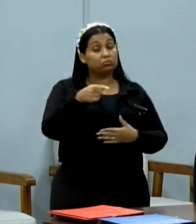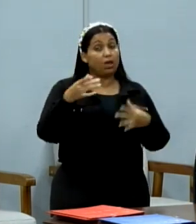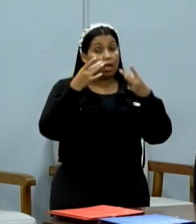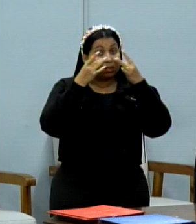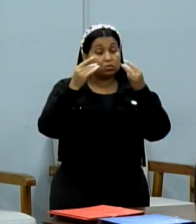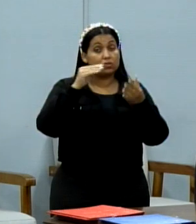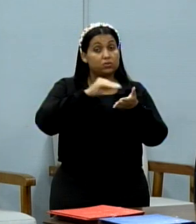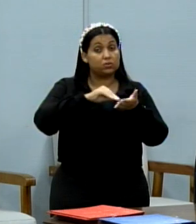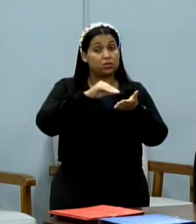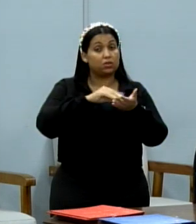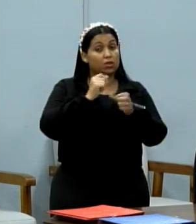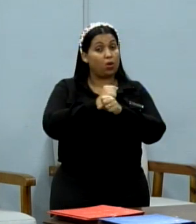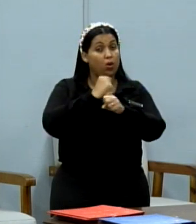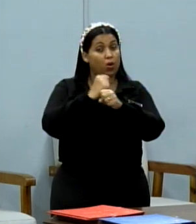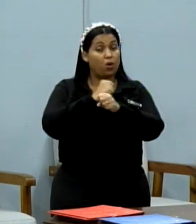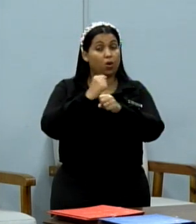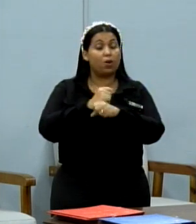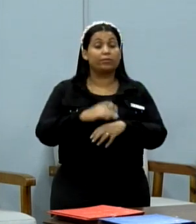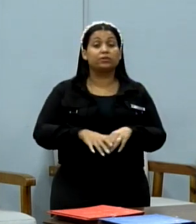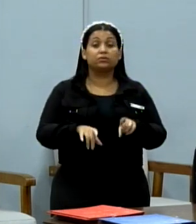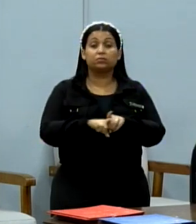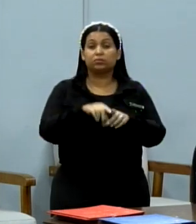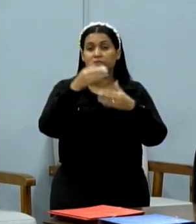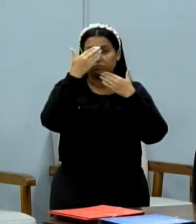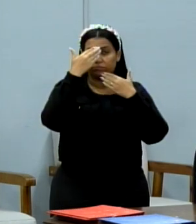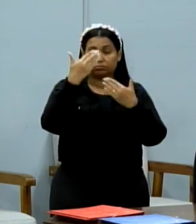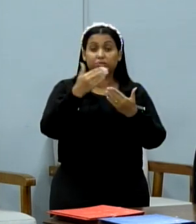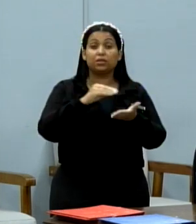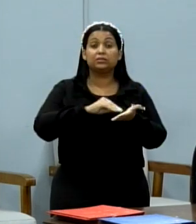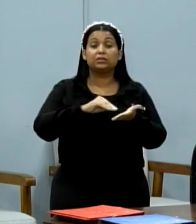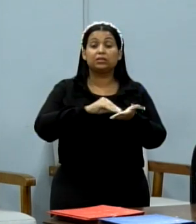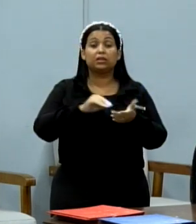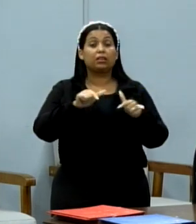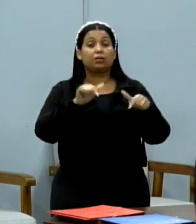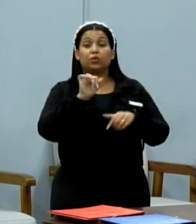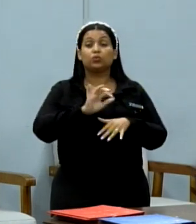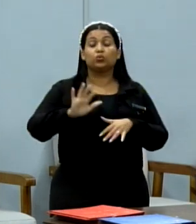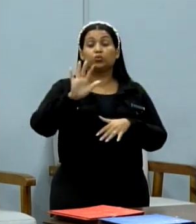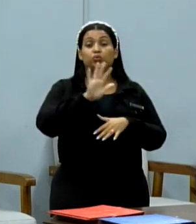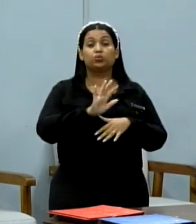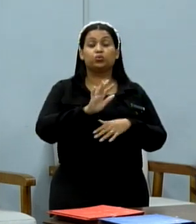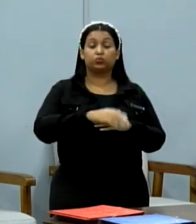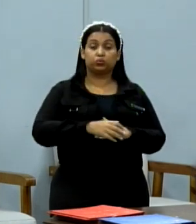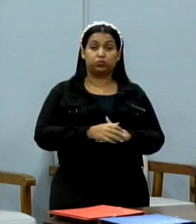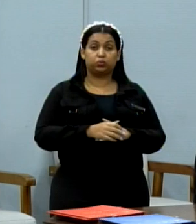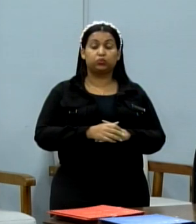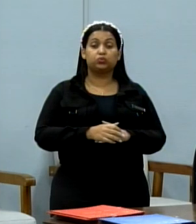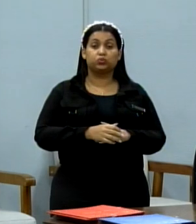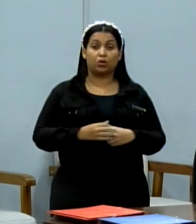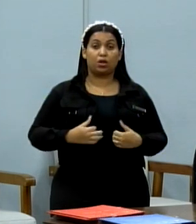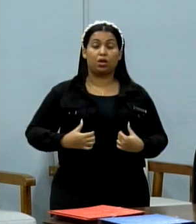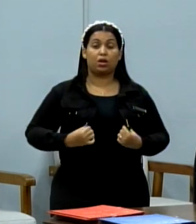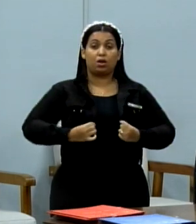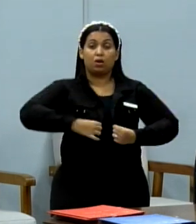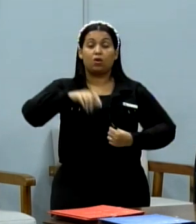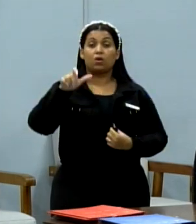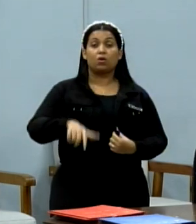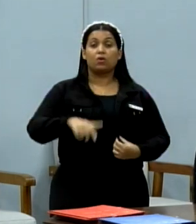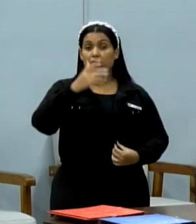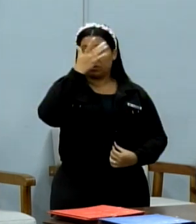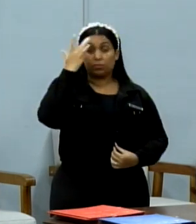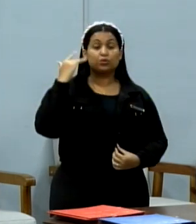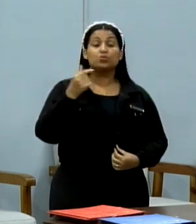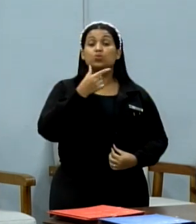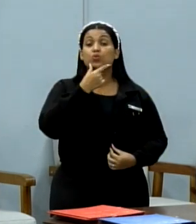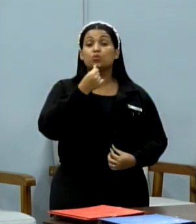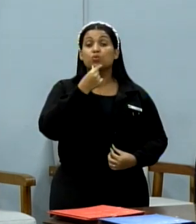da Secretaria de Obras quanto a isso, agradecer a Secretaria de Serviços Gerais mais uma vez, na pessoa do secretário Ulisses,